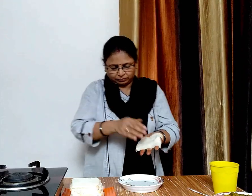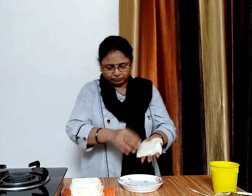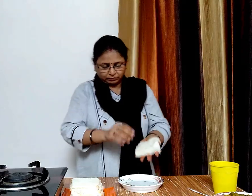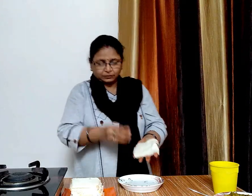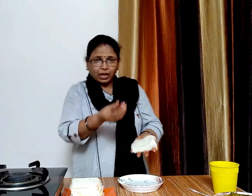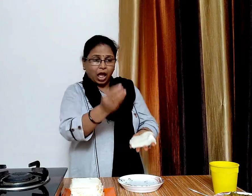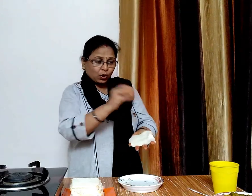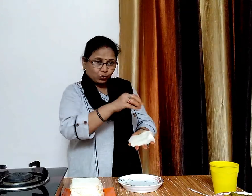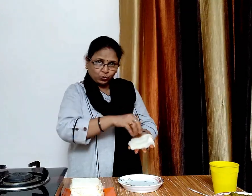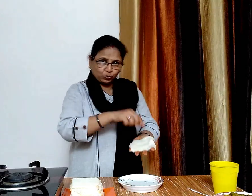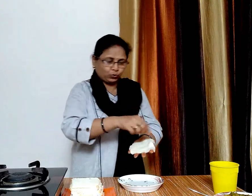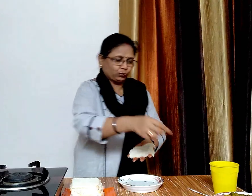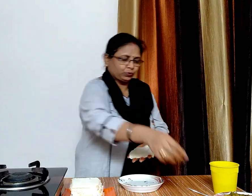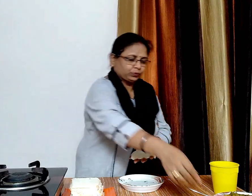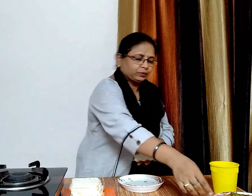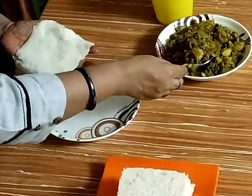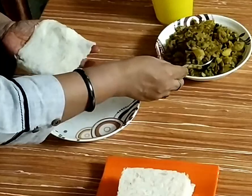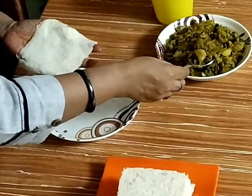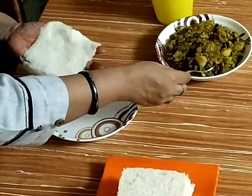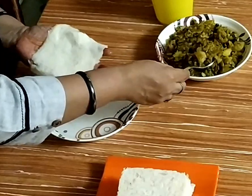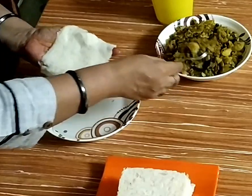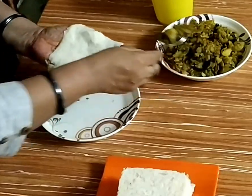अब ब्रेट के बीच में आलू की फिलिंग को भर लेंगे